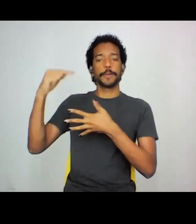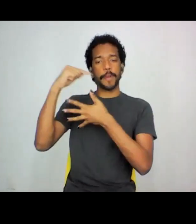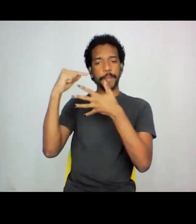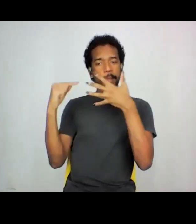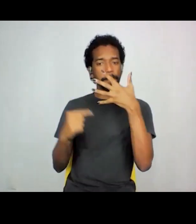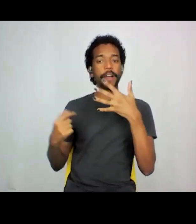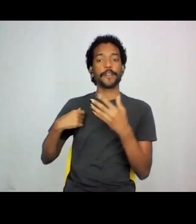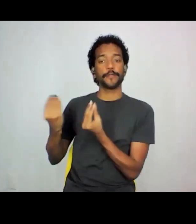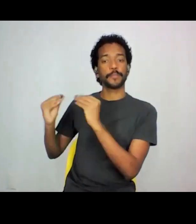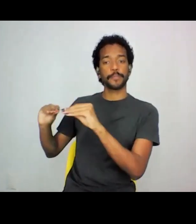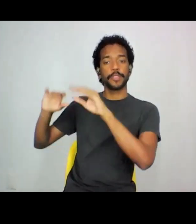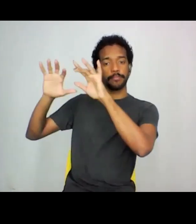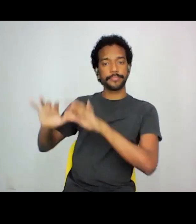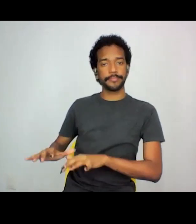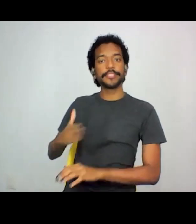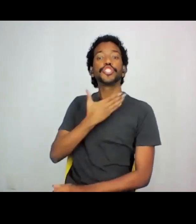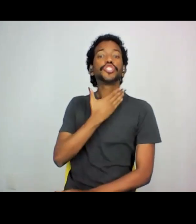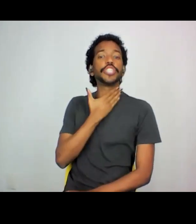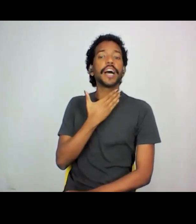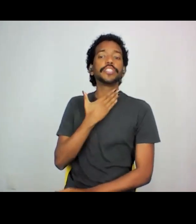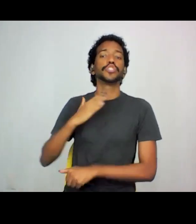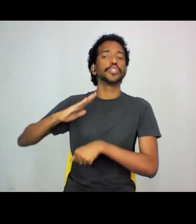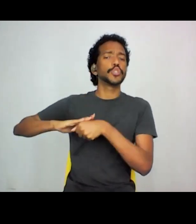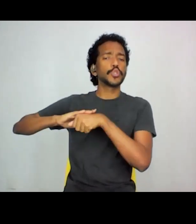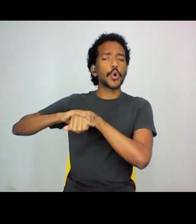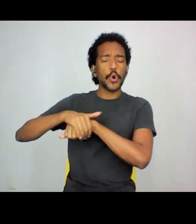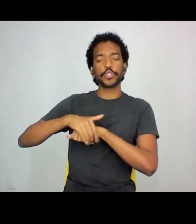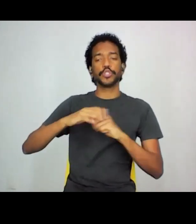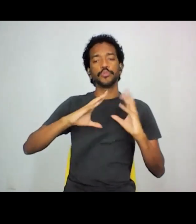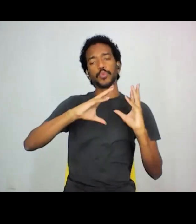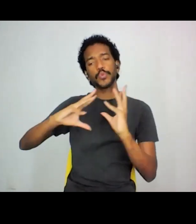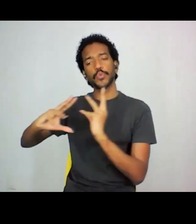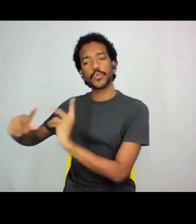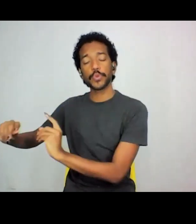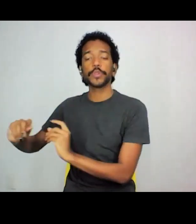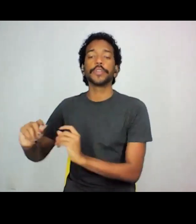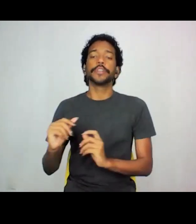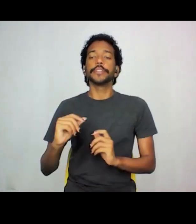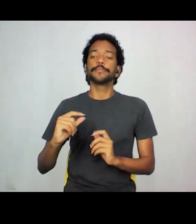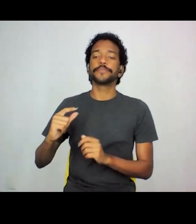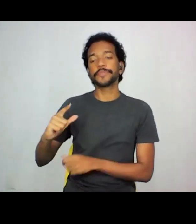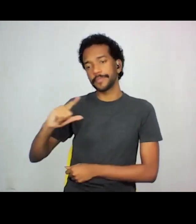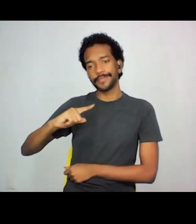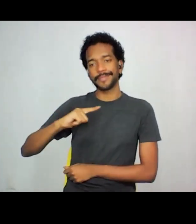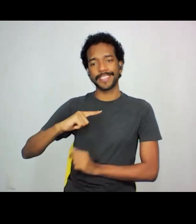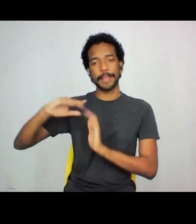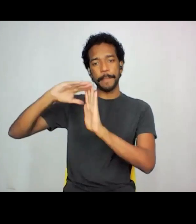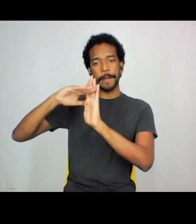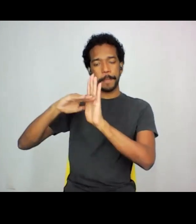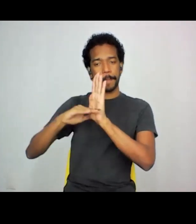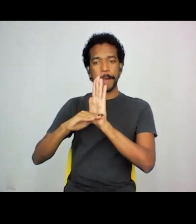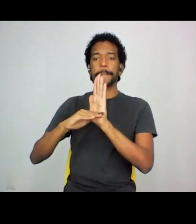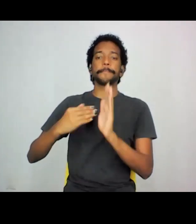aqui no chat, ao longo de toda a noite, de todo o momento da atividade, uma lista de presença para vocês assinarem.